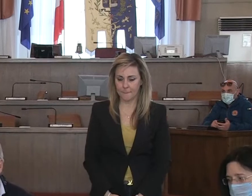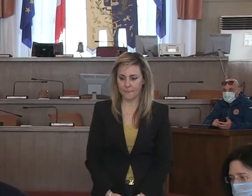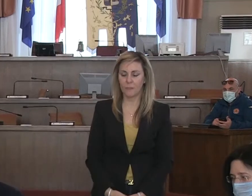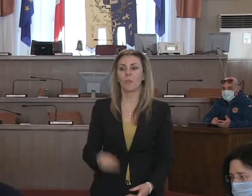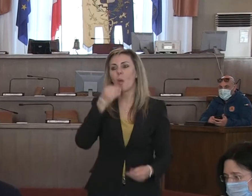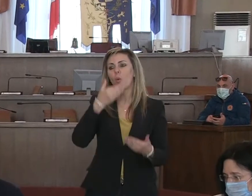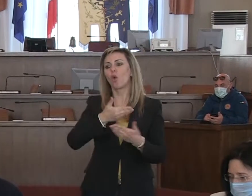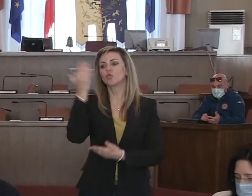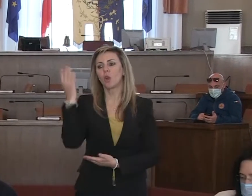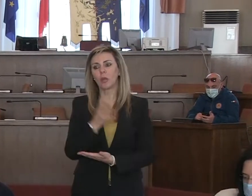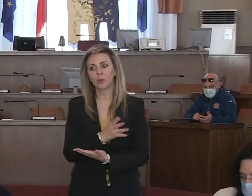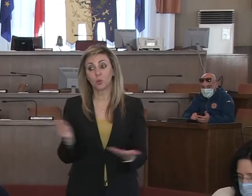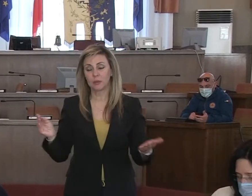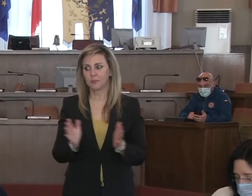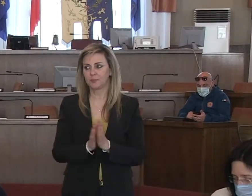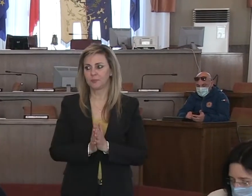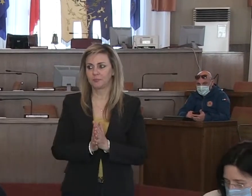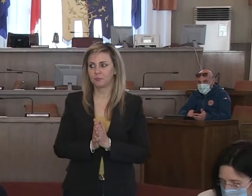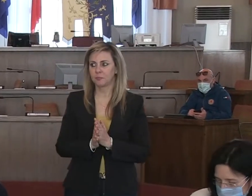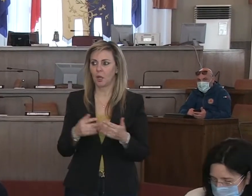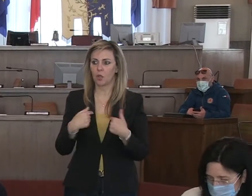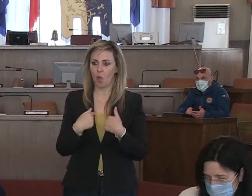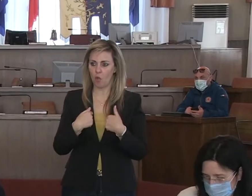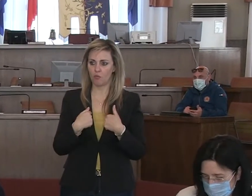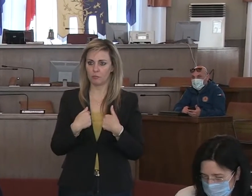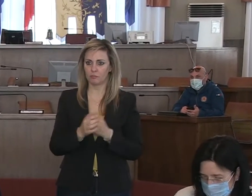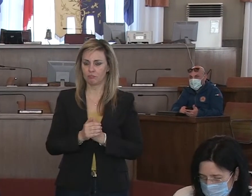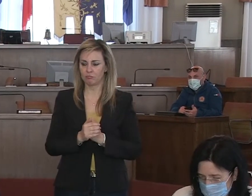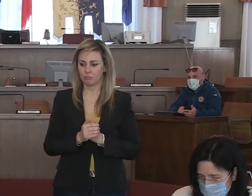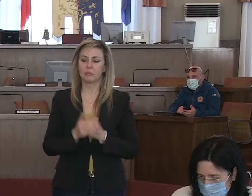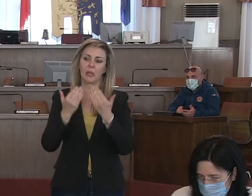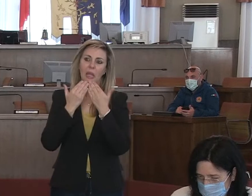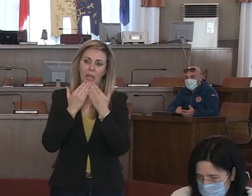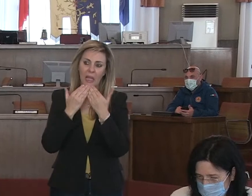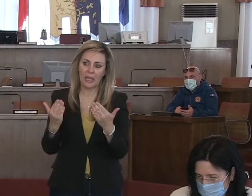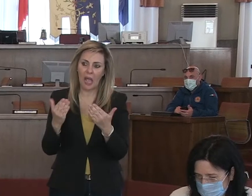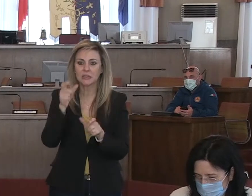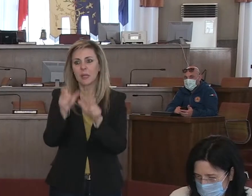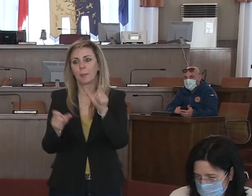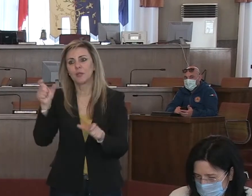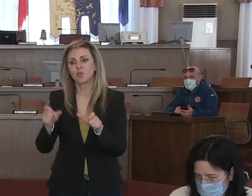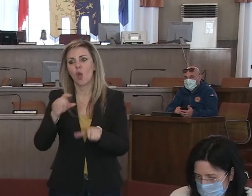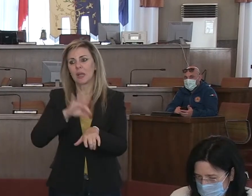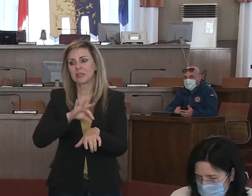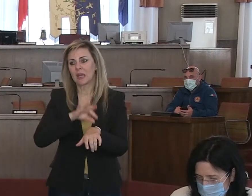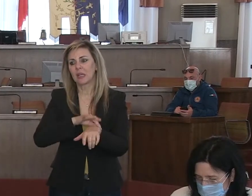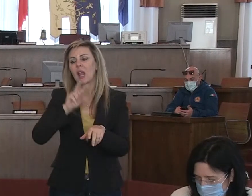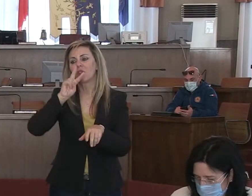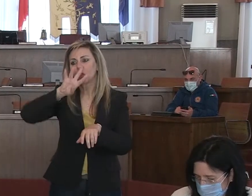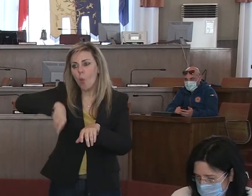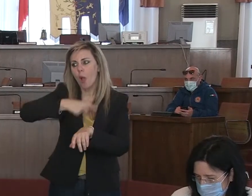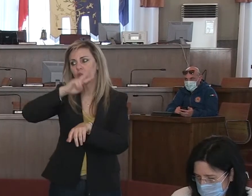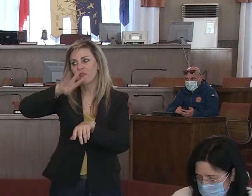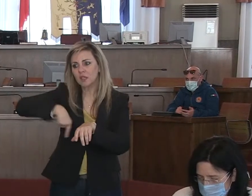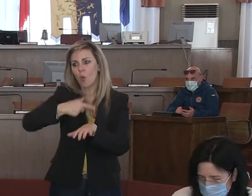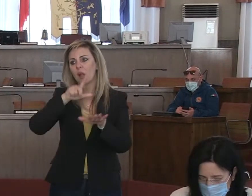Buongiorno a tutti. Anch'io faccio un doveroso ringraziamento a tutto il personale sanitario che H24, sette